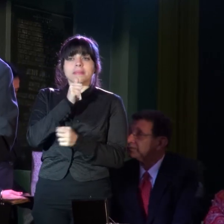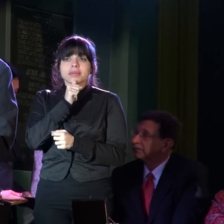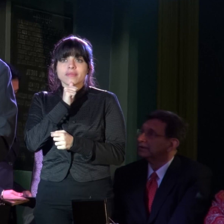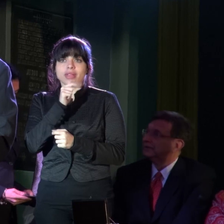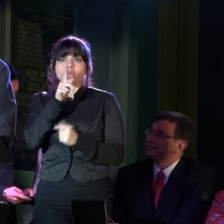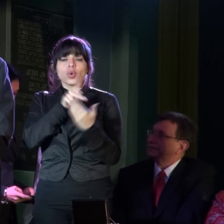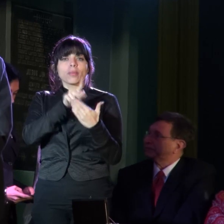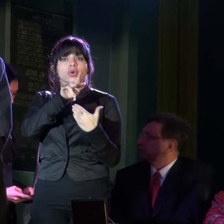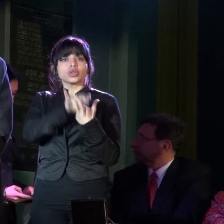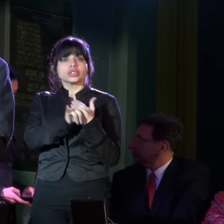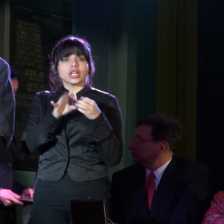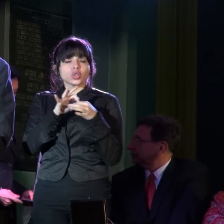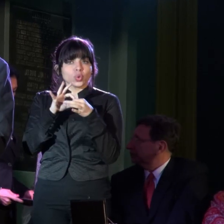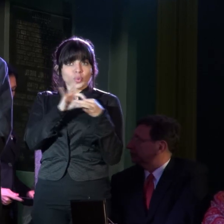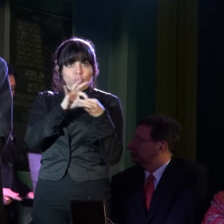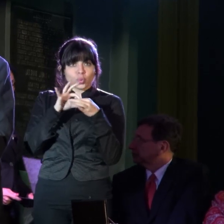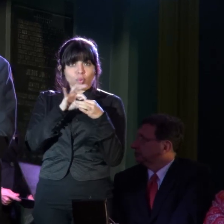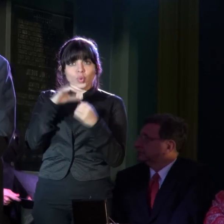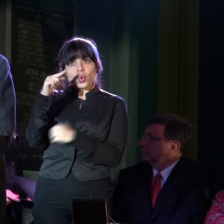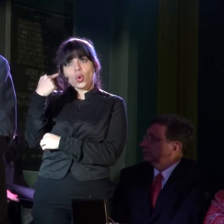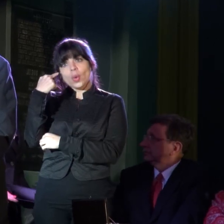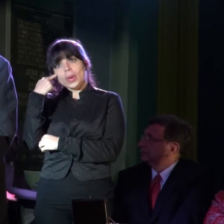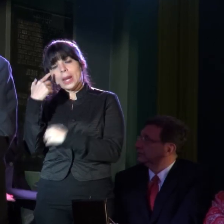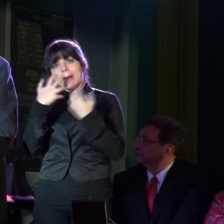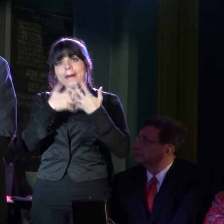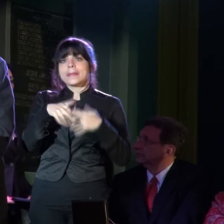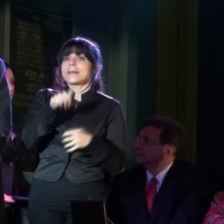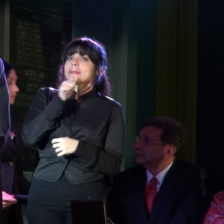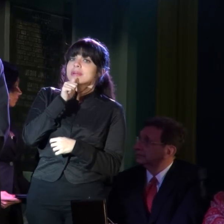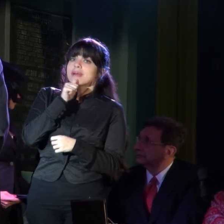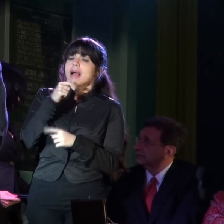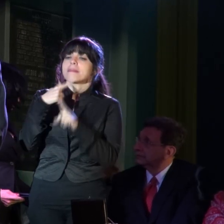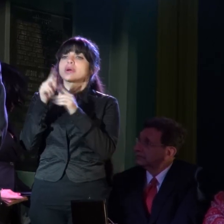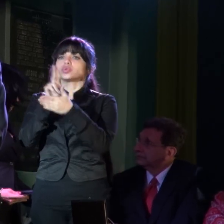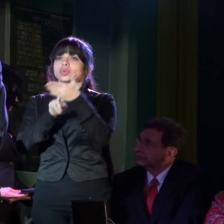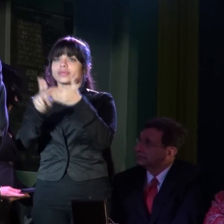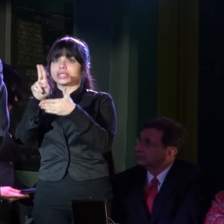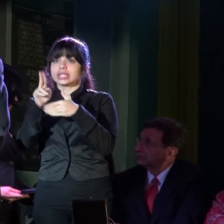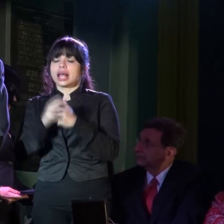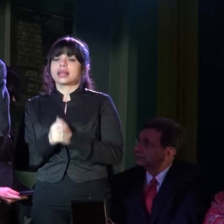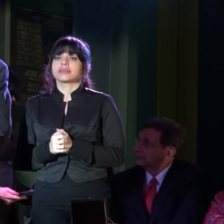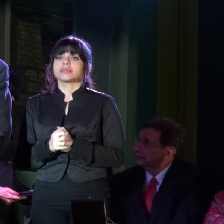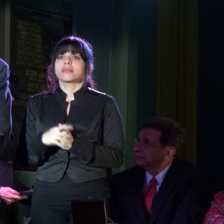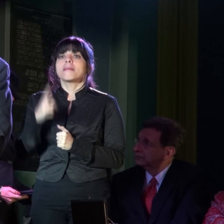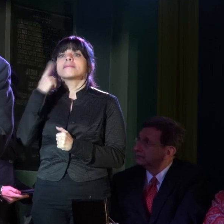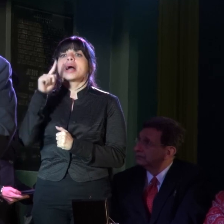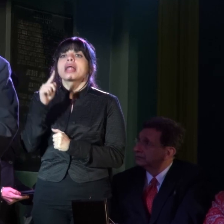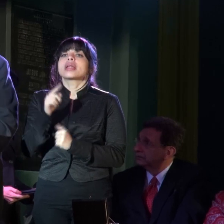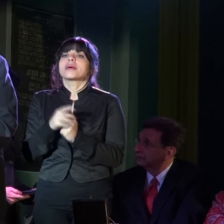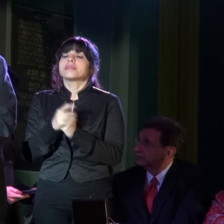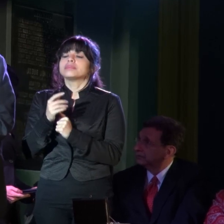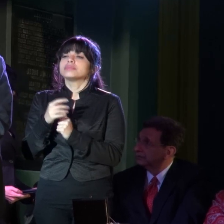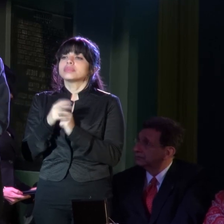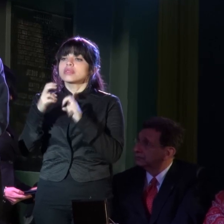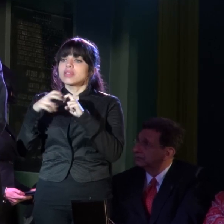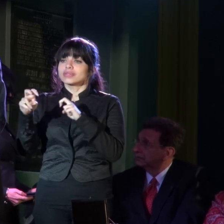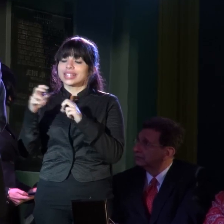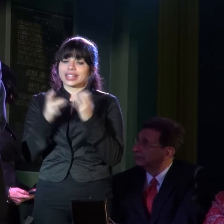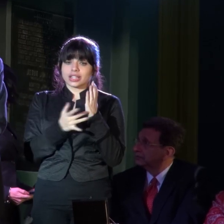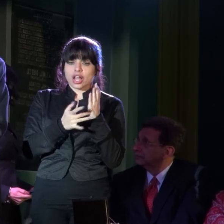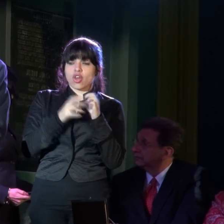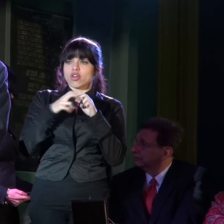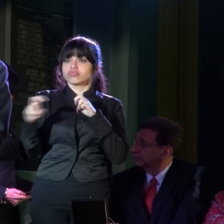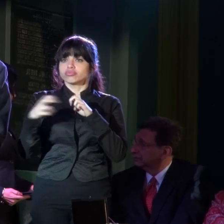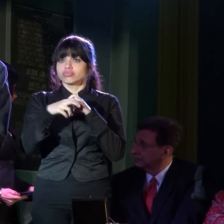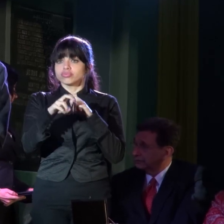en un proyecto conjunto, gobierno, empresa privada y universidades para la transferencia de tecnología